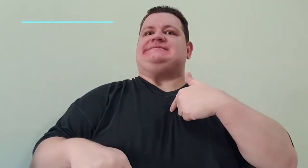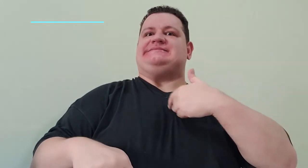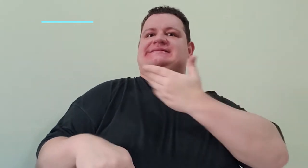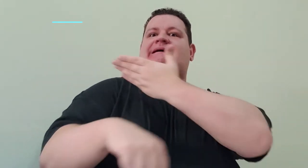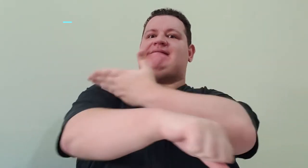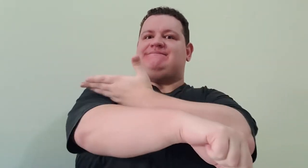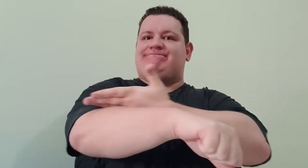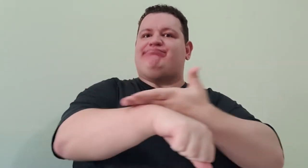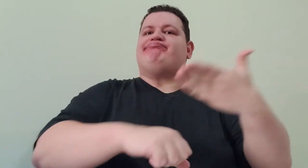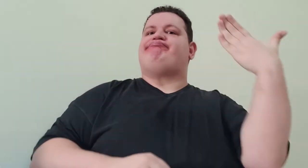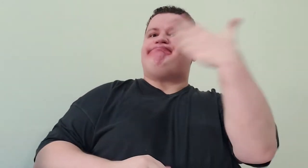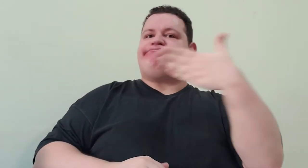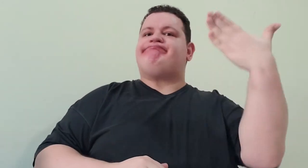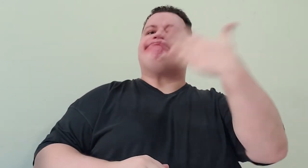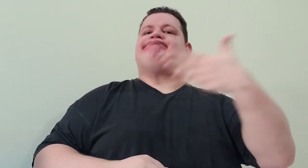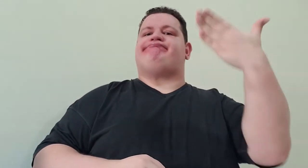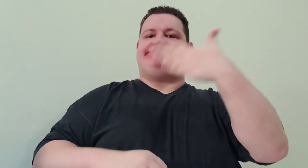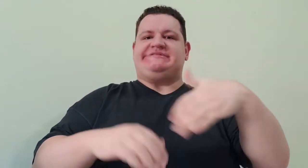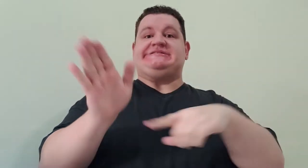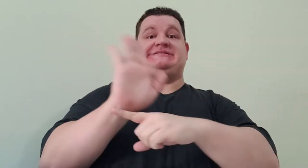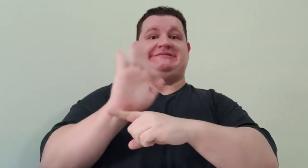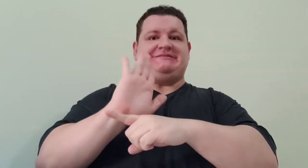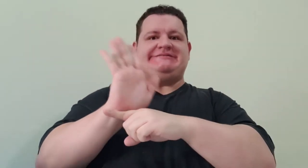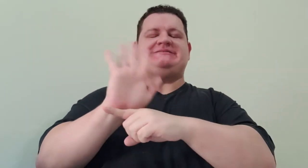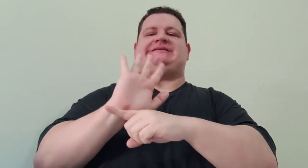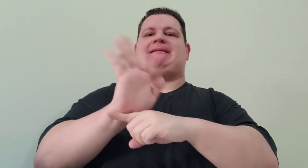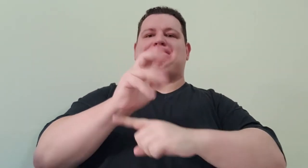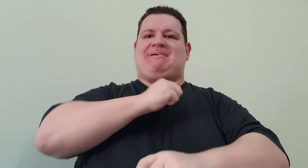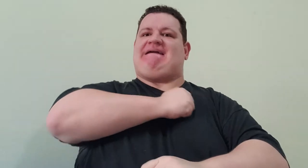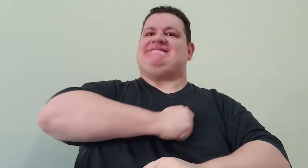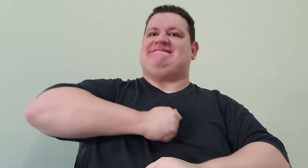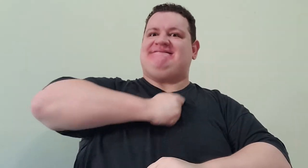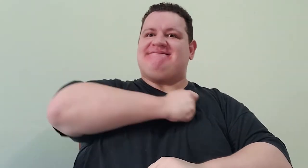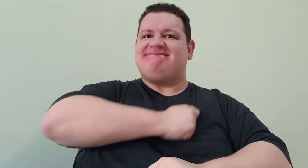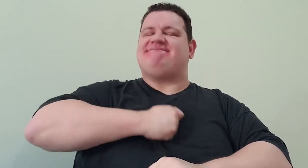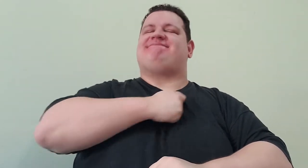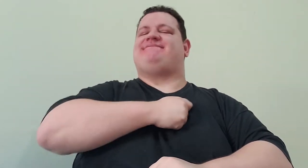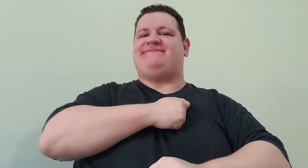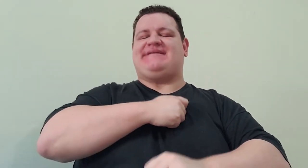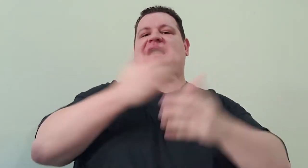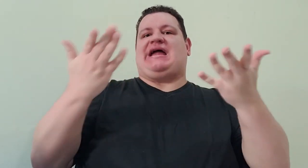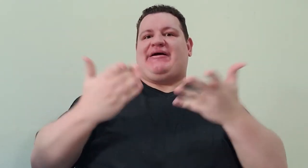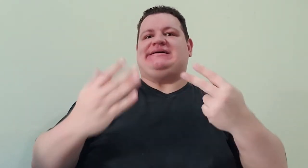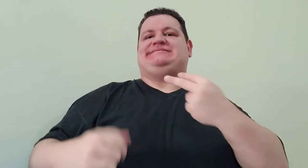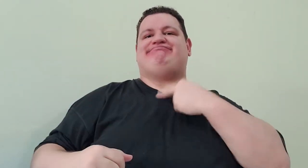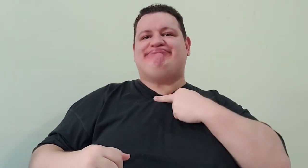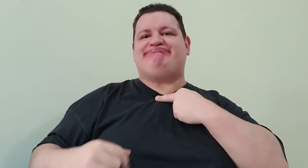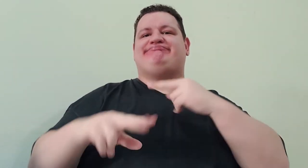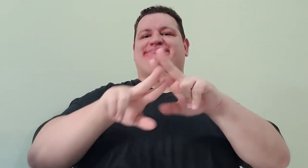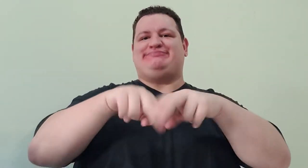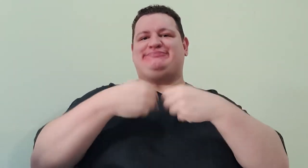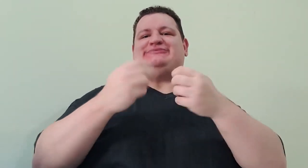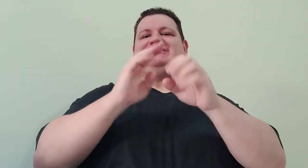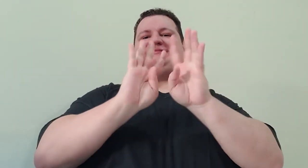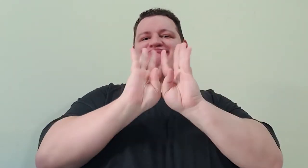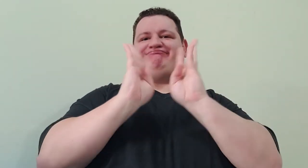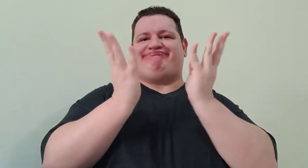Eu realmente tenho o hábito de frequentar o cinema. é uma paixão, mas agora não dá com a